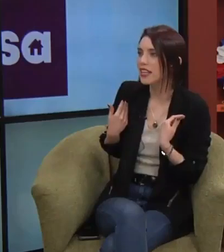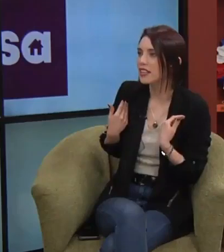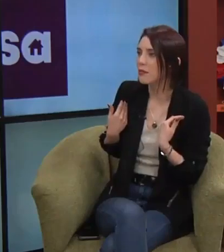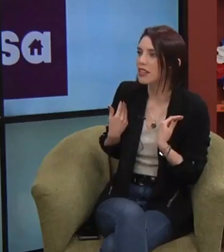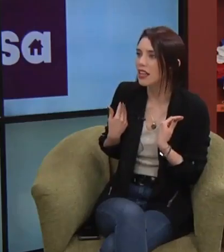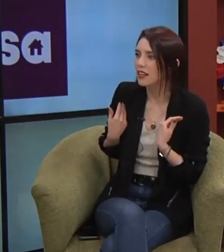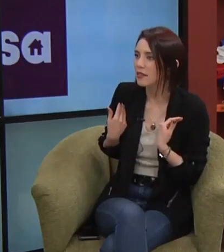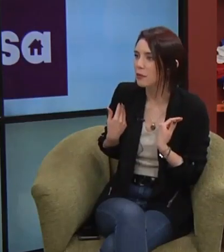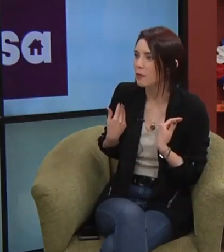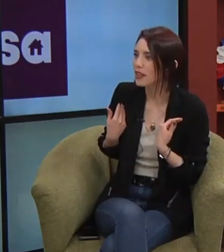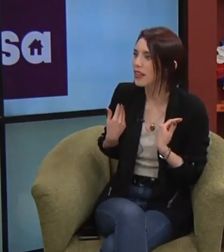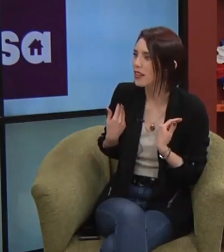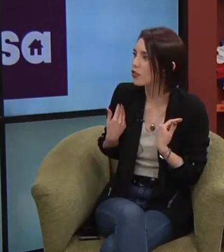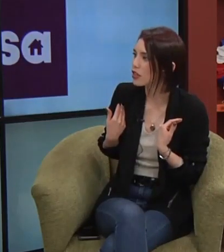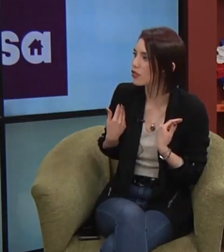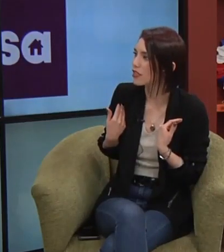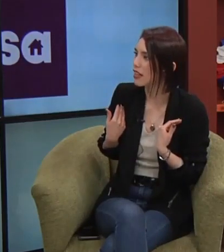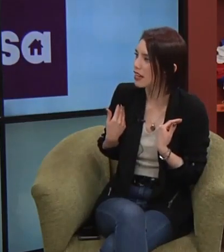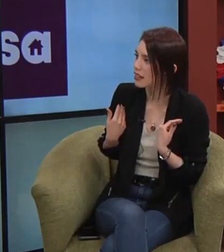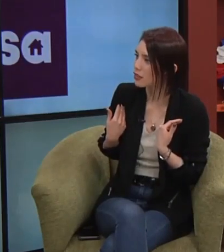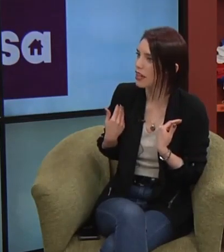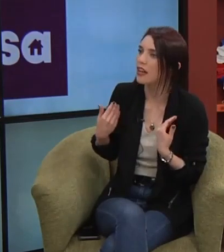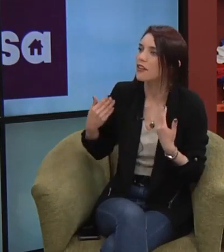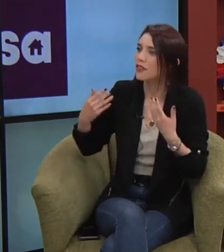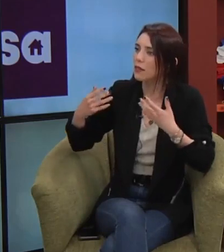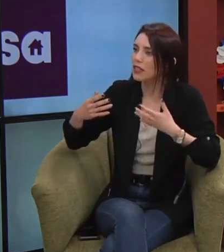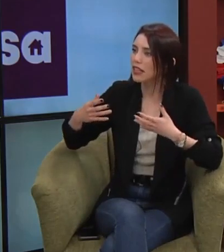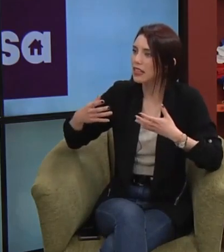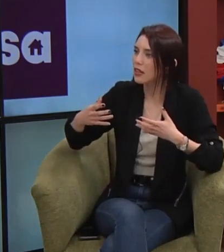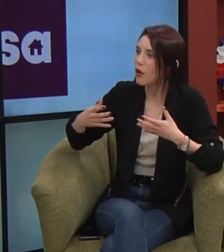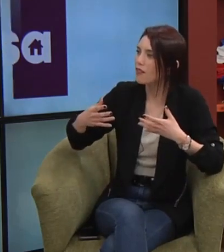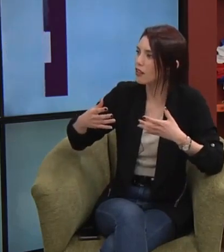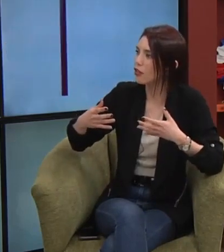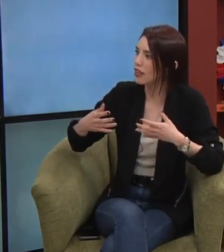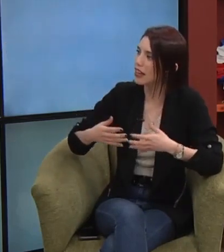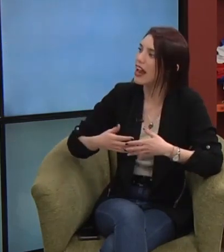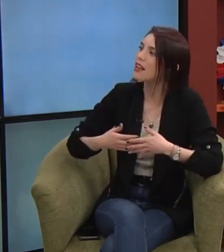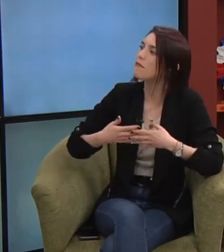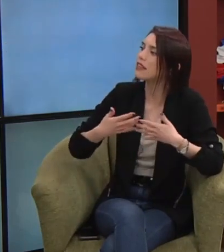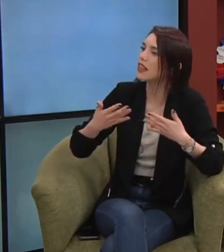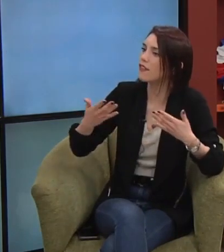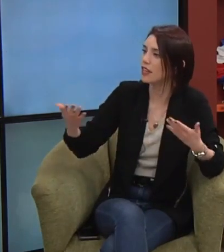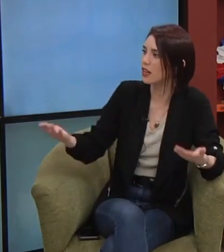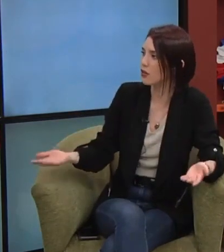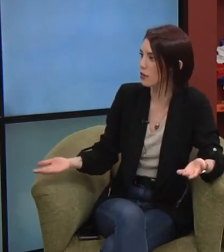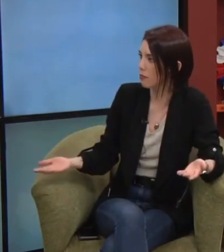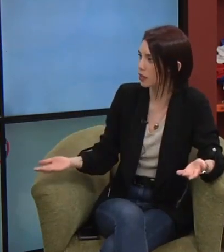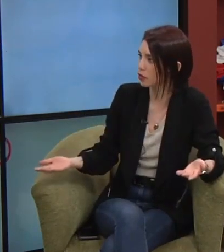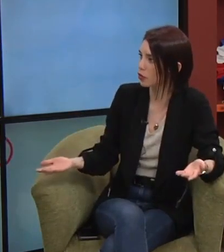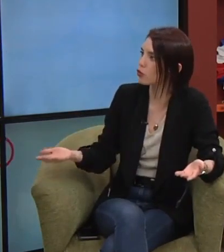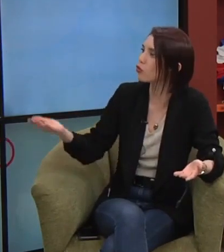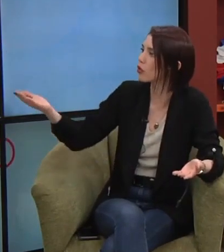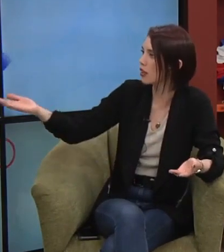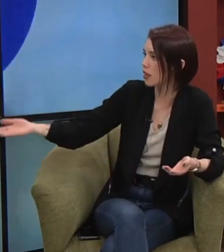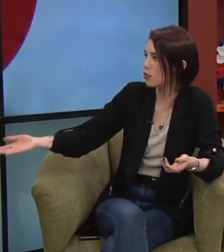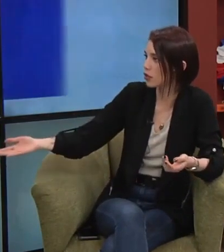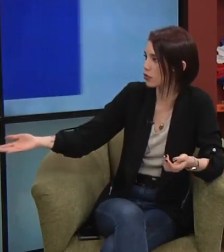tremenda por parte del resto de la sociedad. O sea, finalmente aquí estamos hablando de realmente abrir los espacios, tú desde la educación,